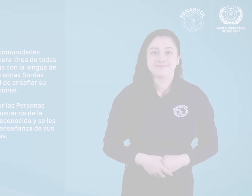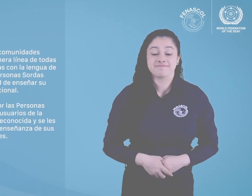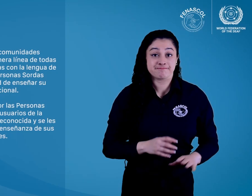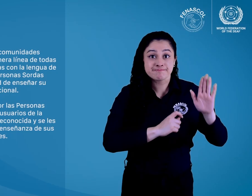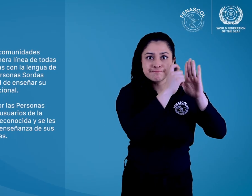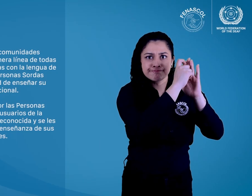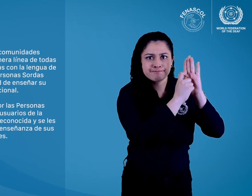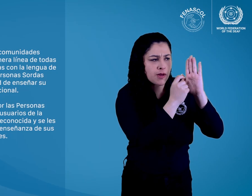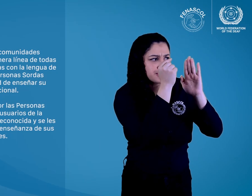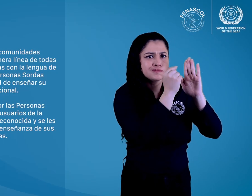Puntos clave.